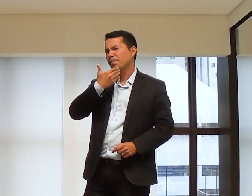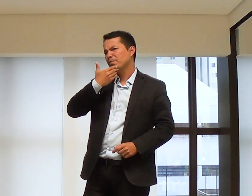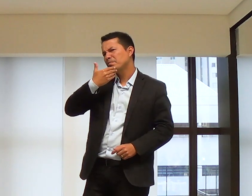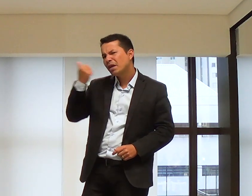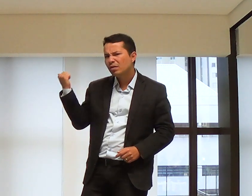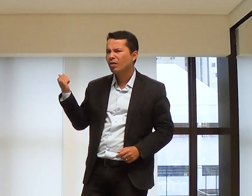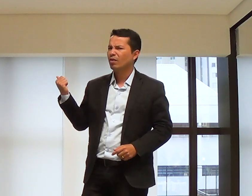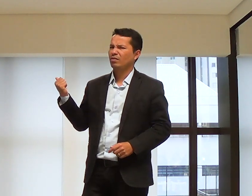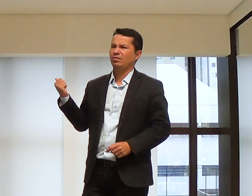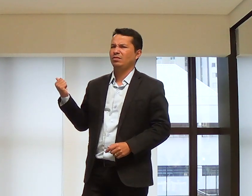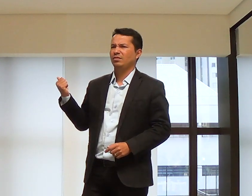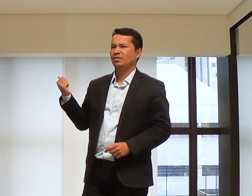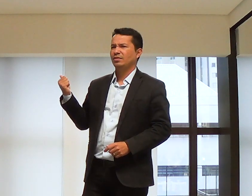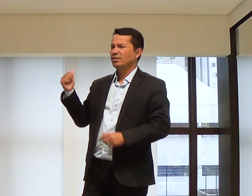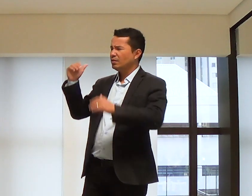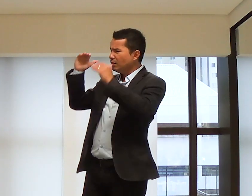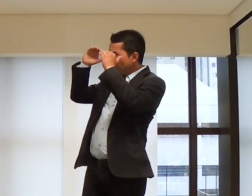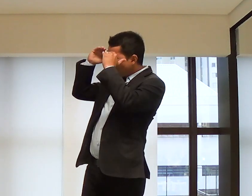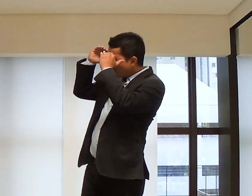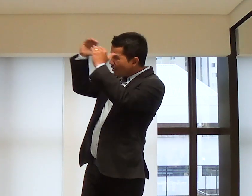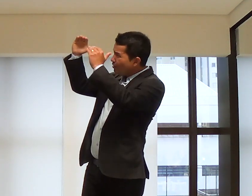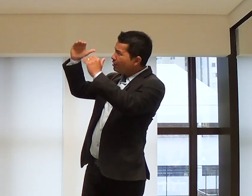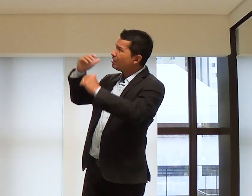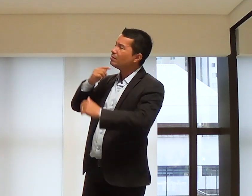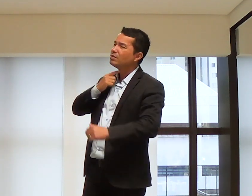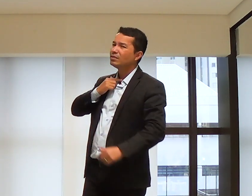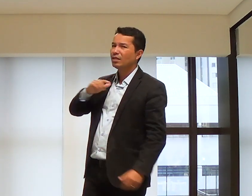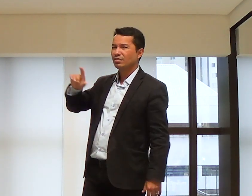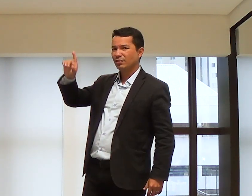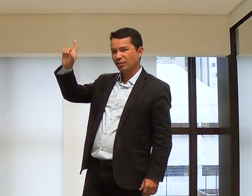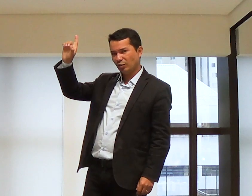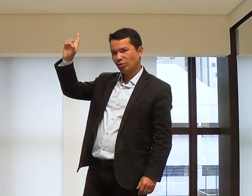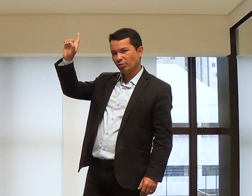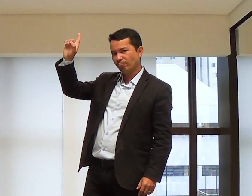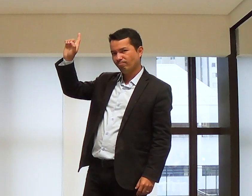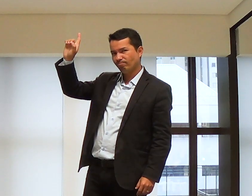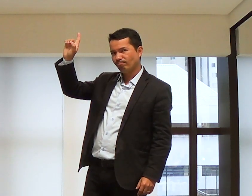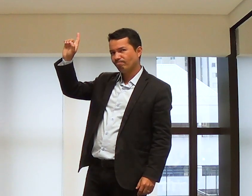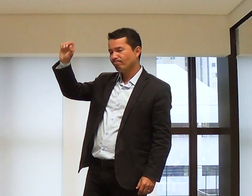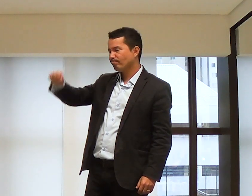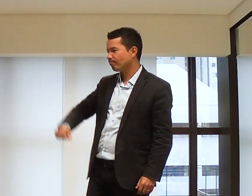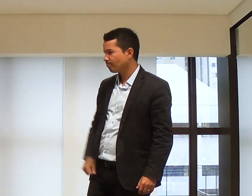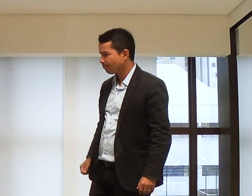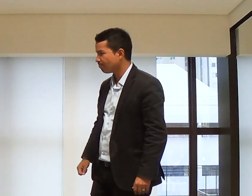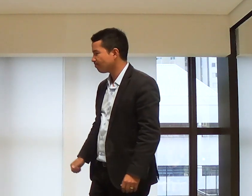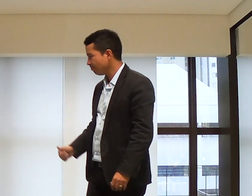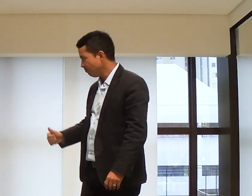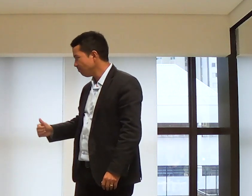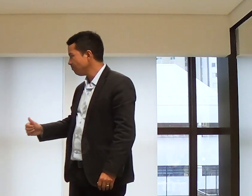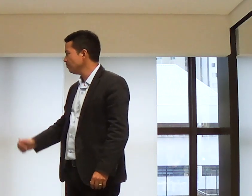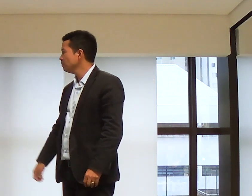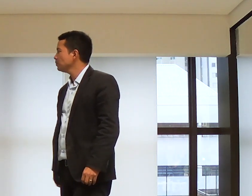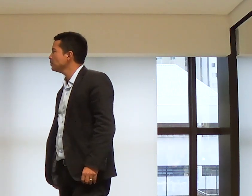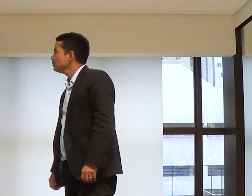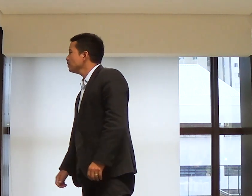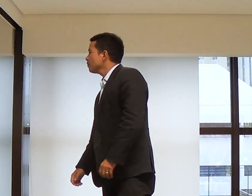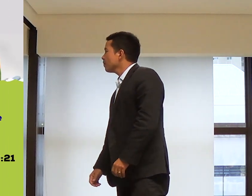Mas a vontade do Senhor é melhor. É melhor que nós adereçamos a Ele. Pode passar, por favor.